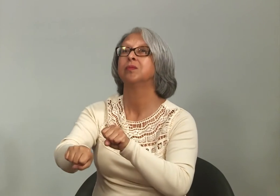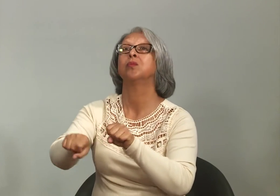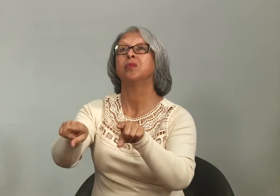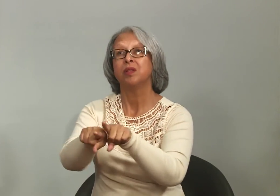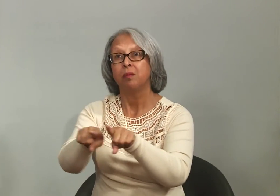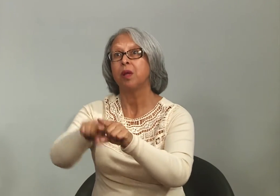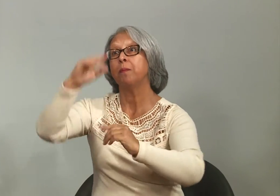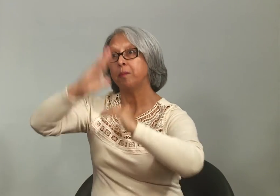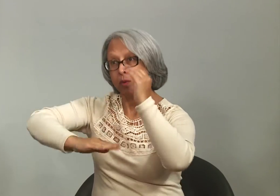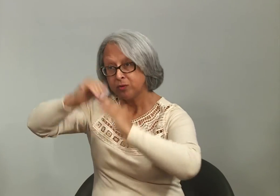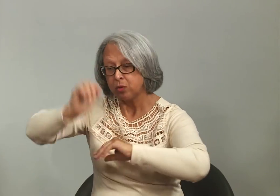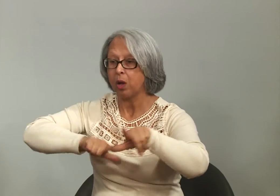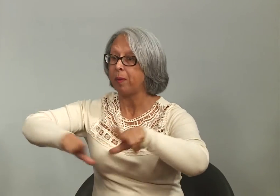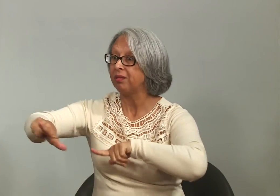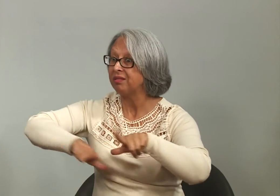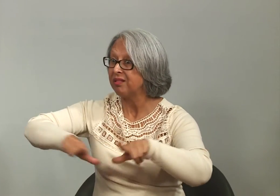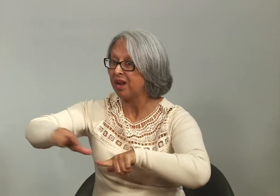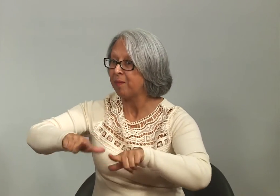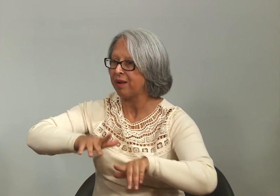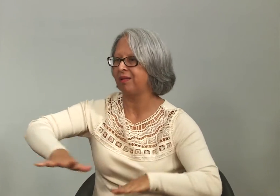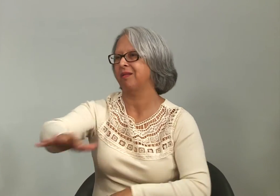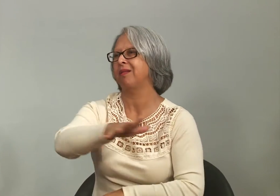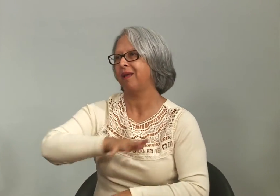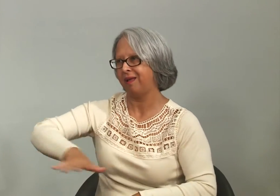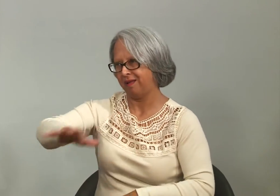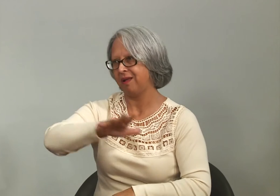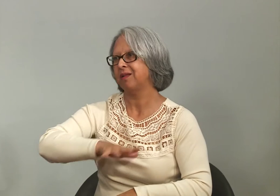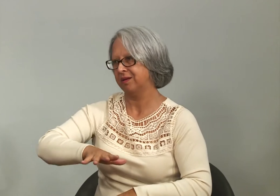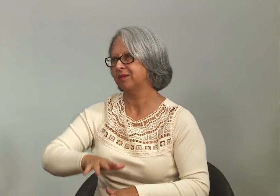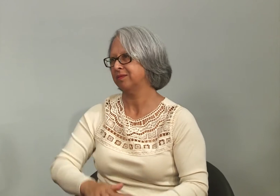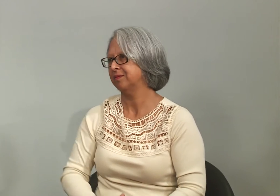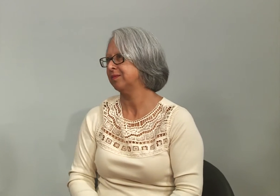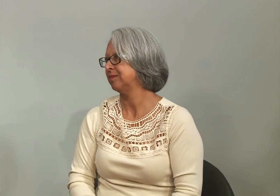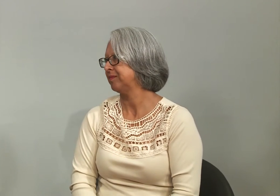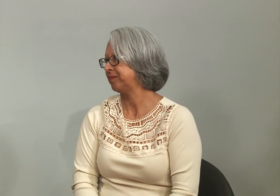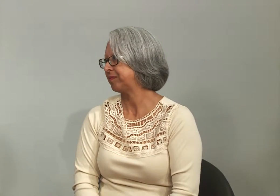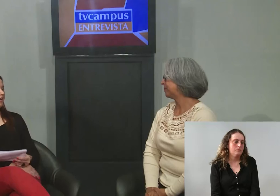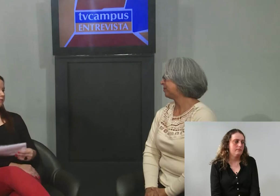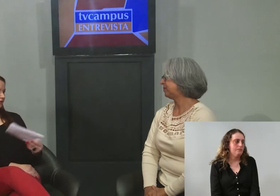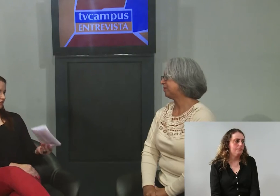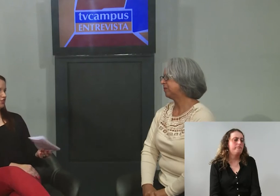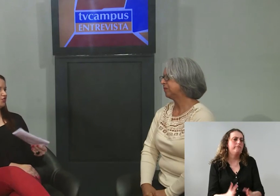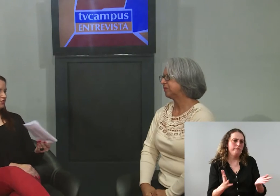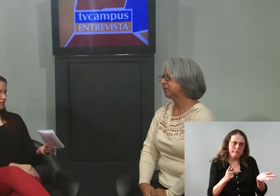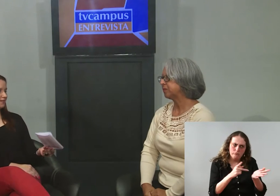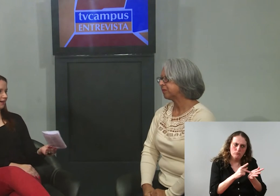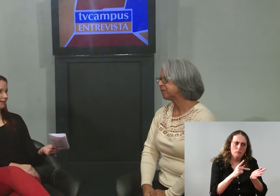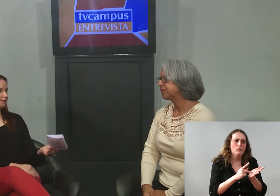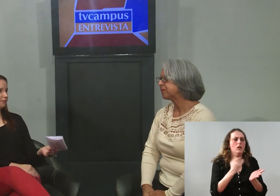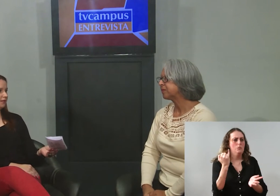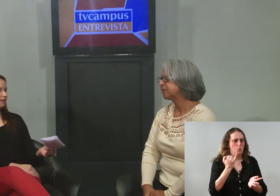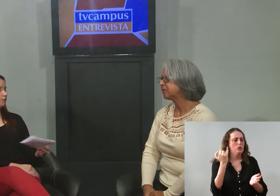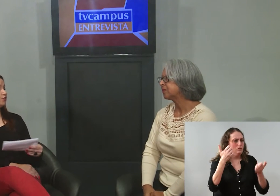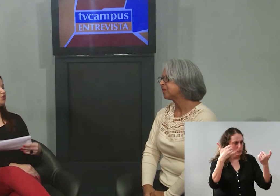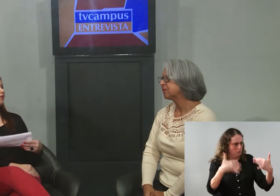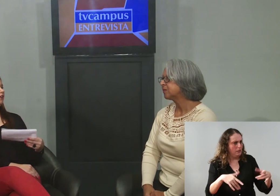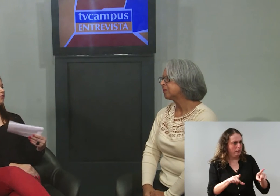ter formação e também profissionais que trabalhem nessa área. É importante a gente destacar também, quando a gente fala em